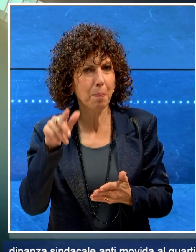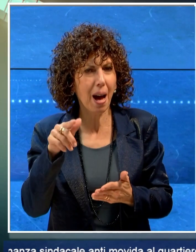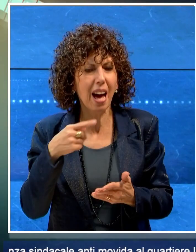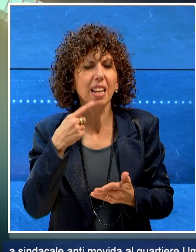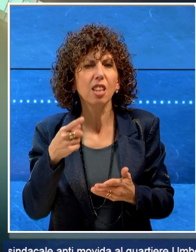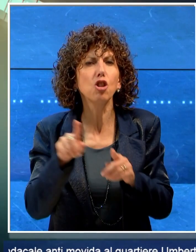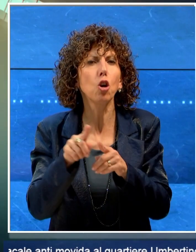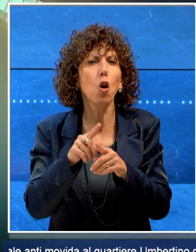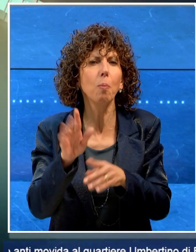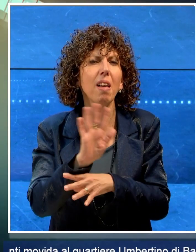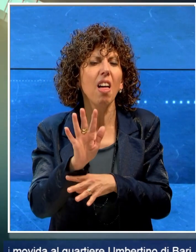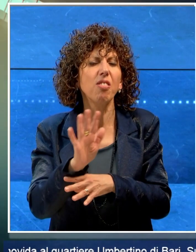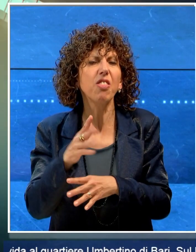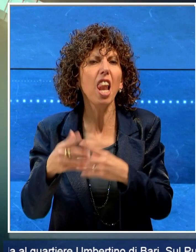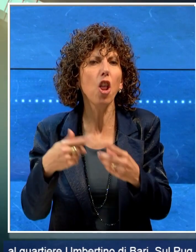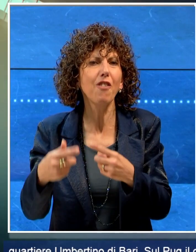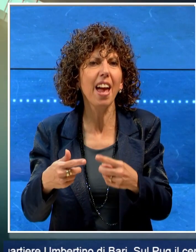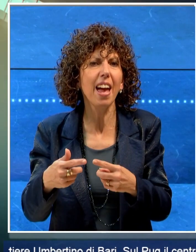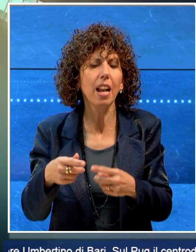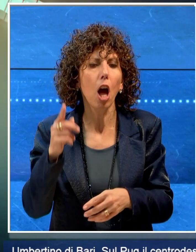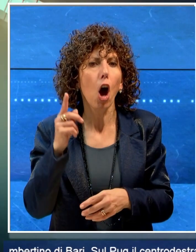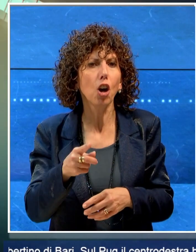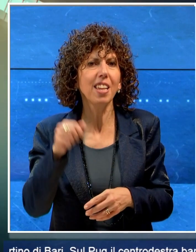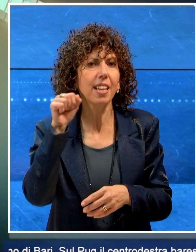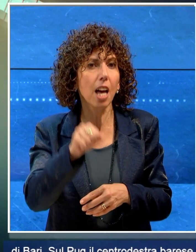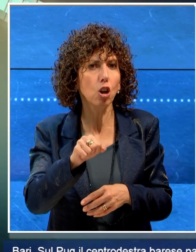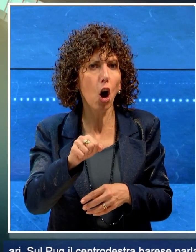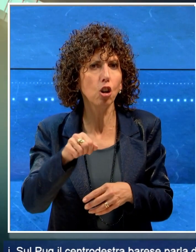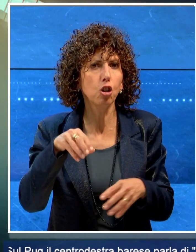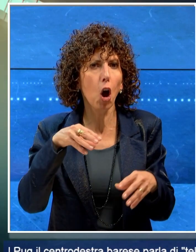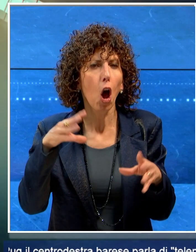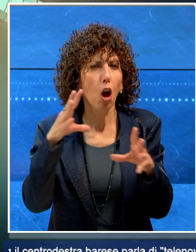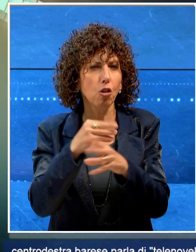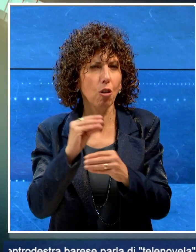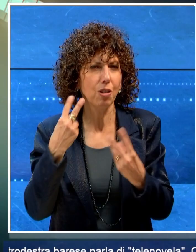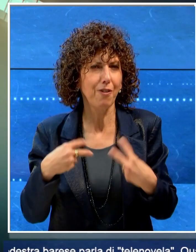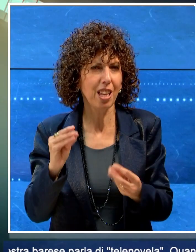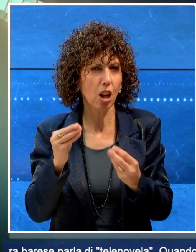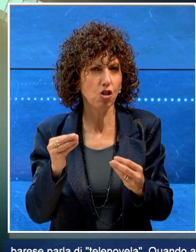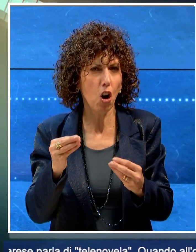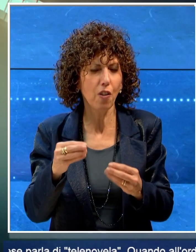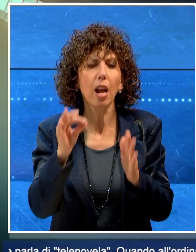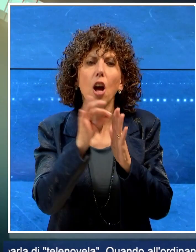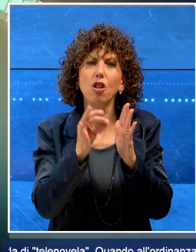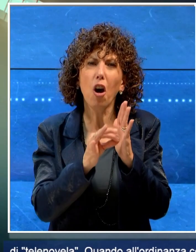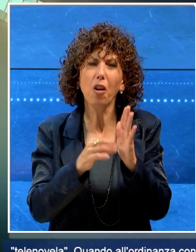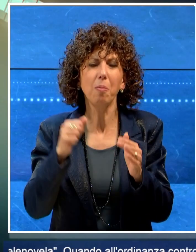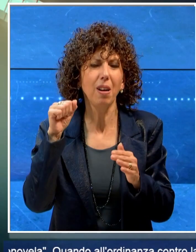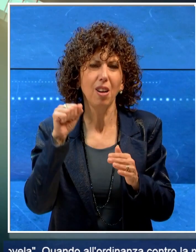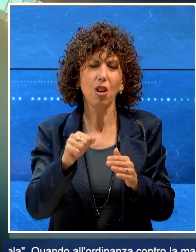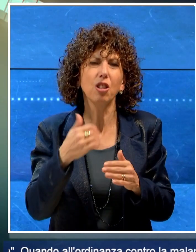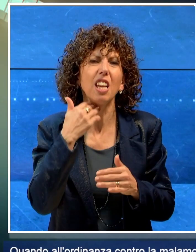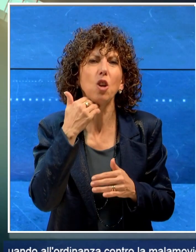telenovela. Quando all'ordinanza contro la malamovida l'opposizione in comune parla di norma vessatoria,